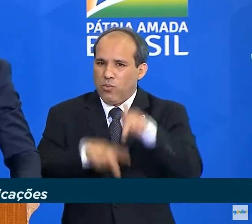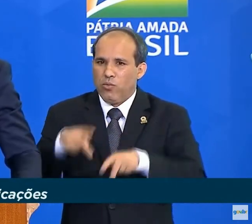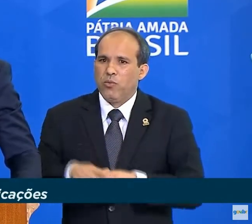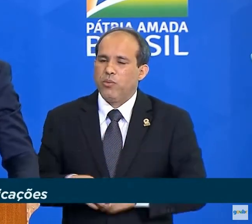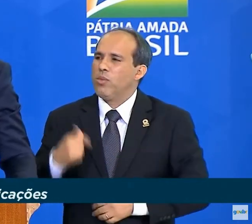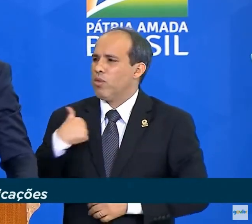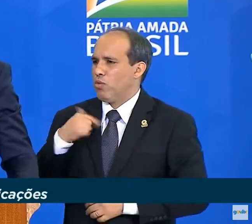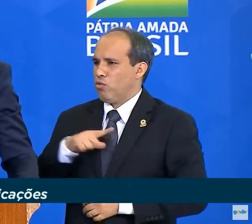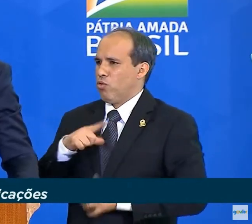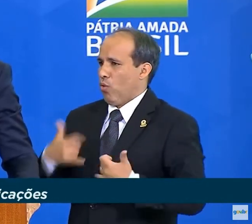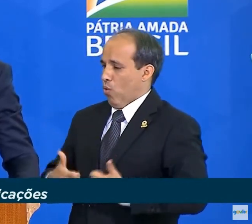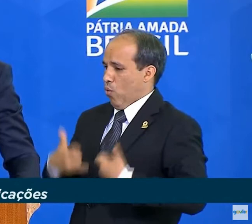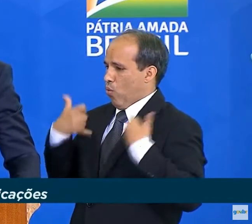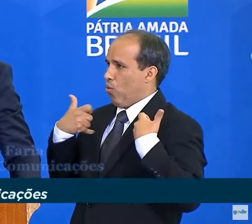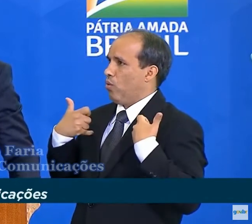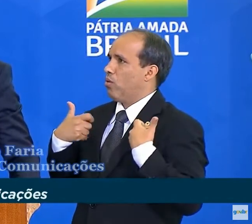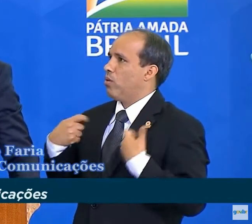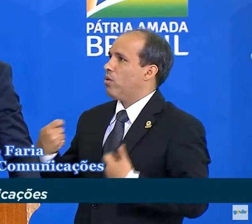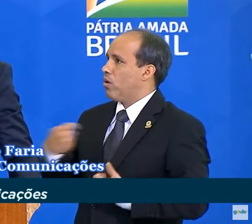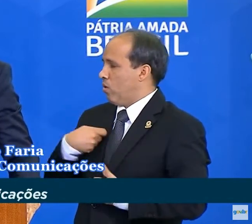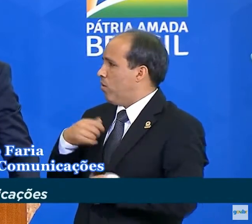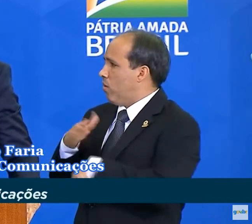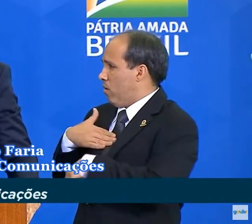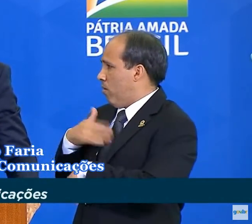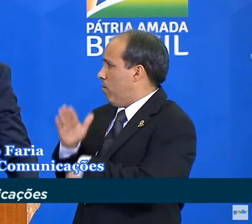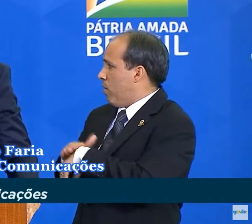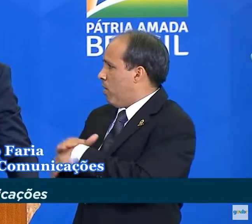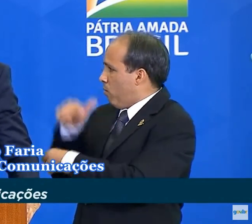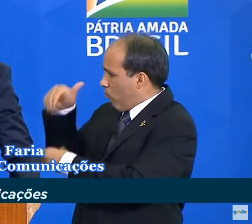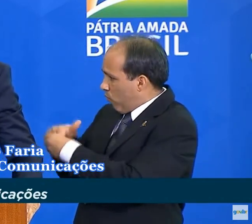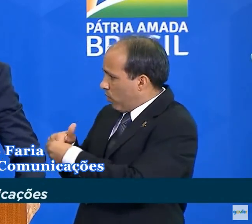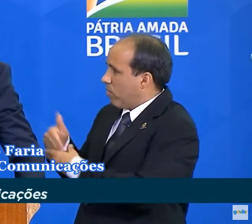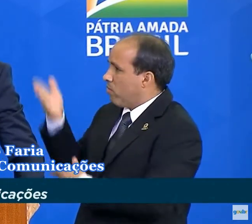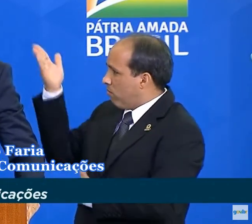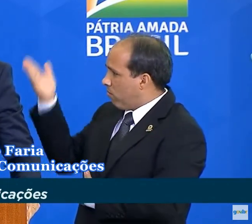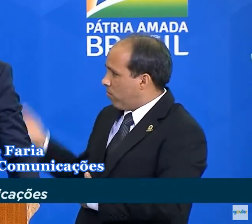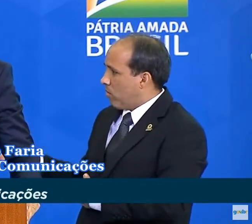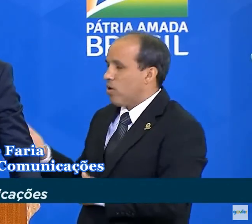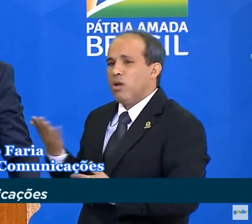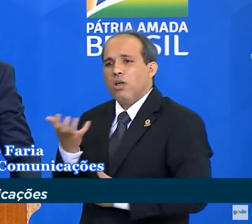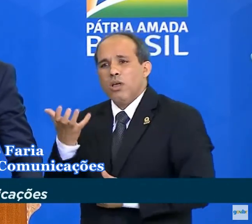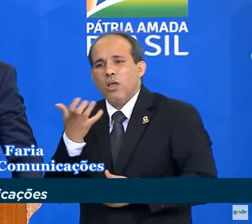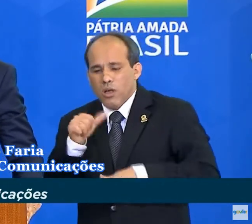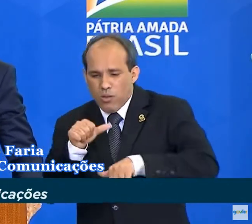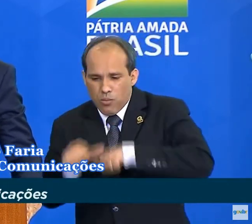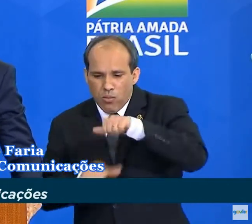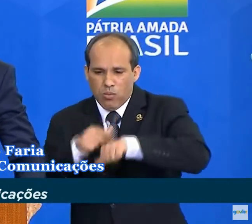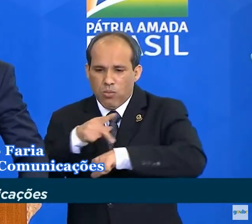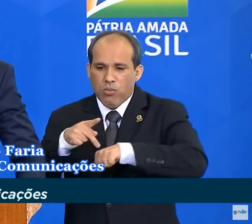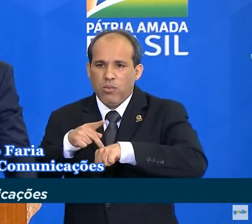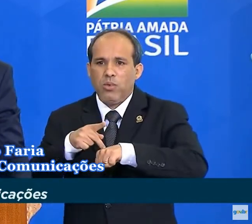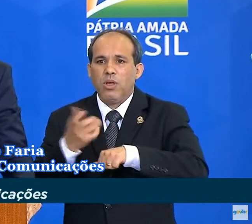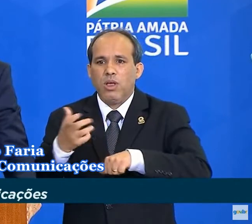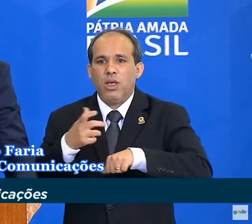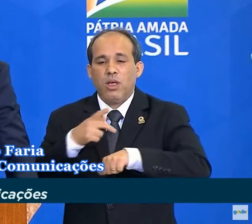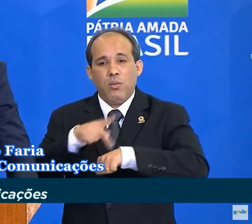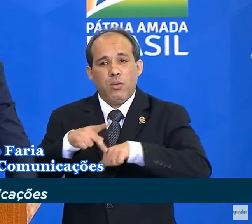de dizer que eu sou um desses eleitores que votaram por um país diferente, por um Brasil melhor.